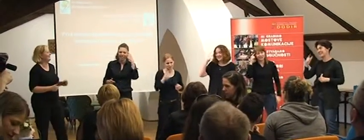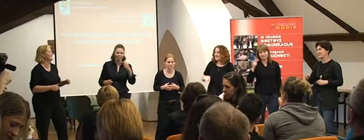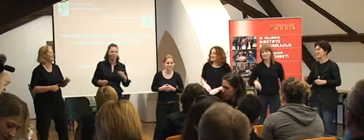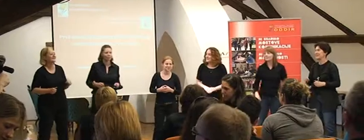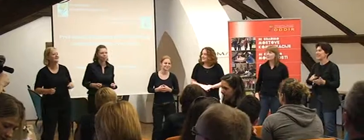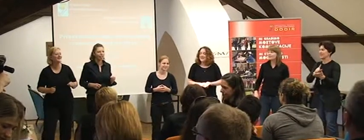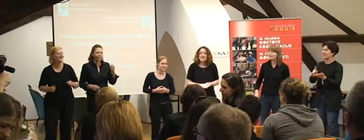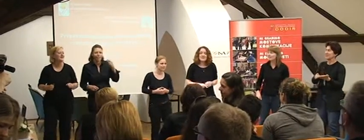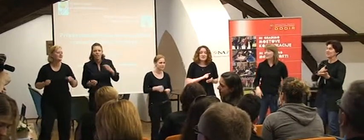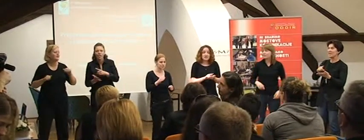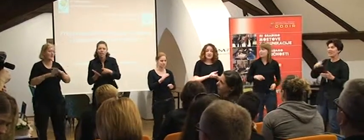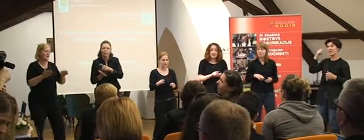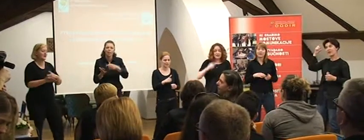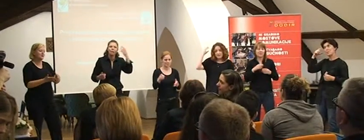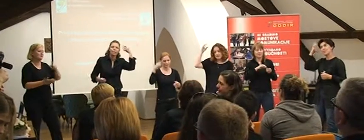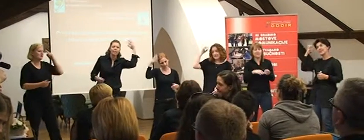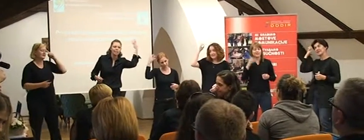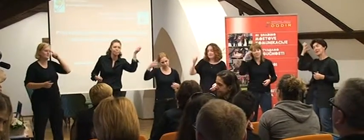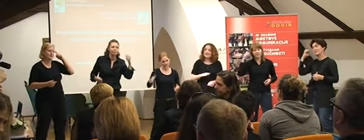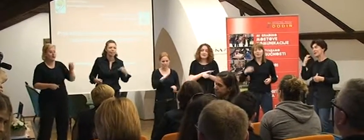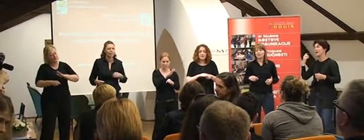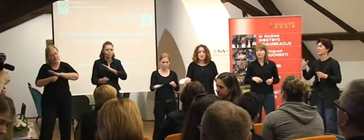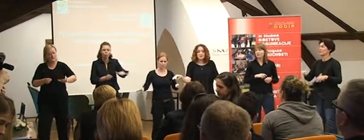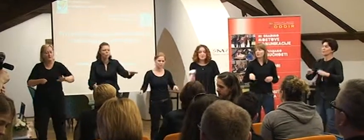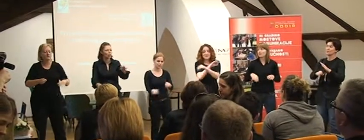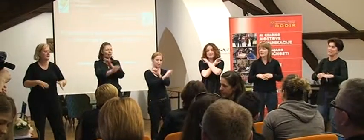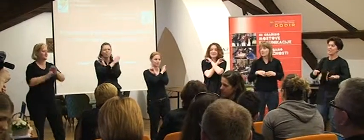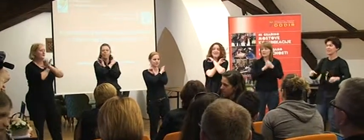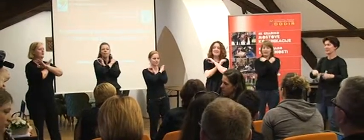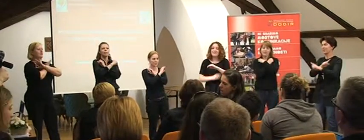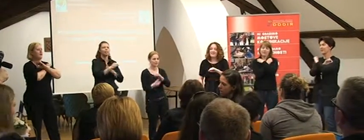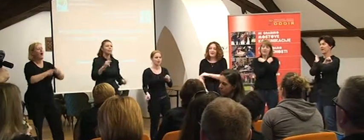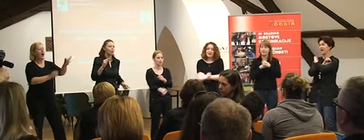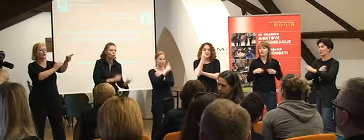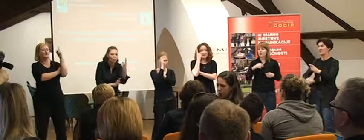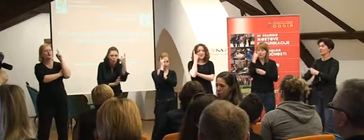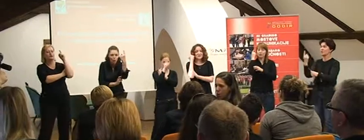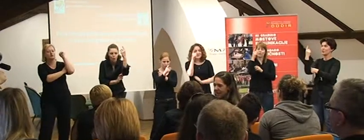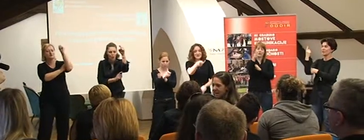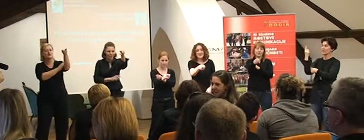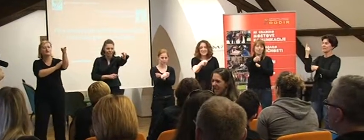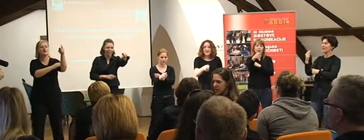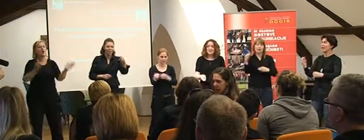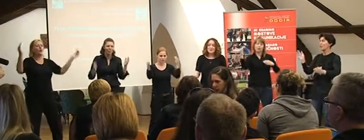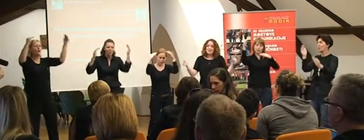Već neko vrijeme misli Da popuno sam mrtam A onda dođeš ti U